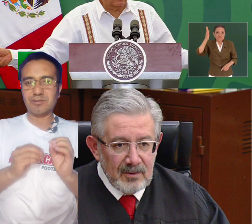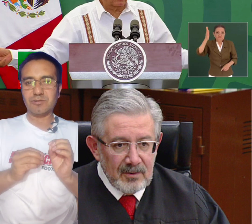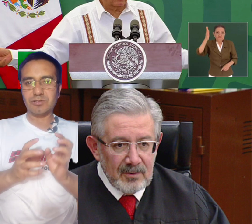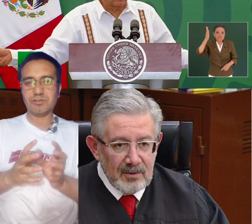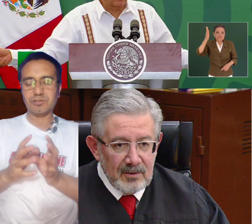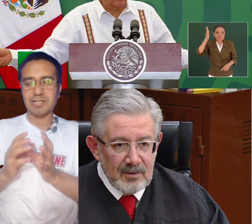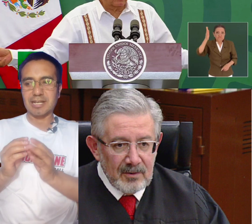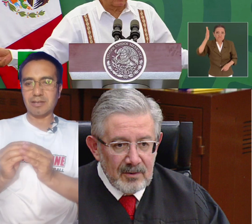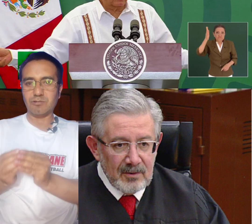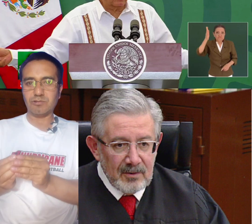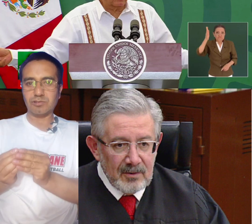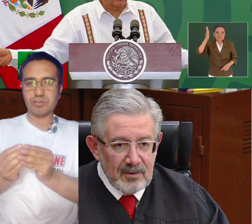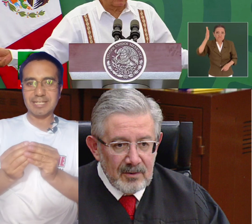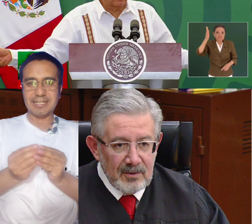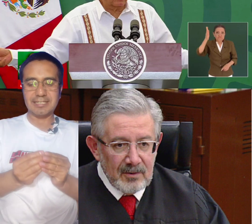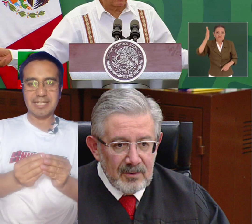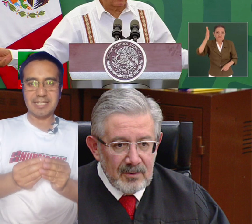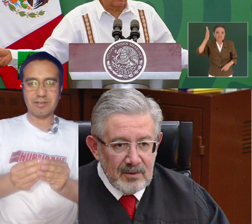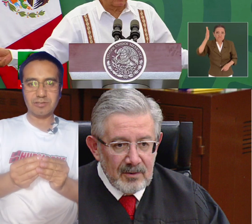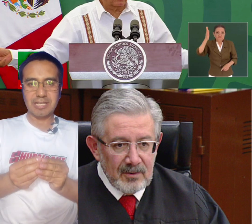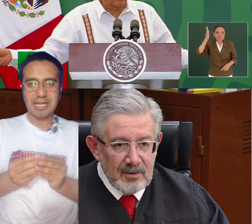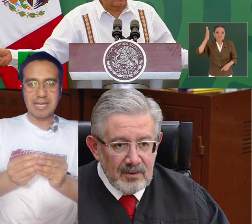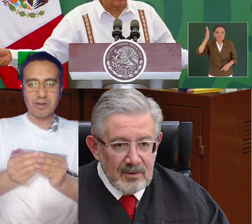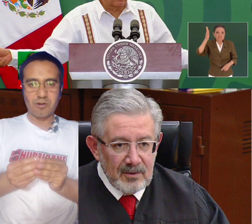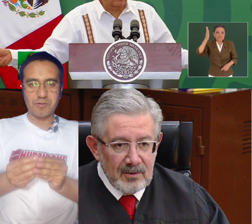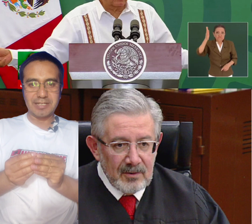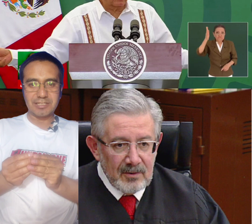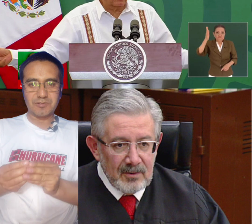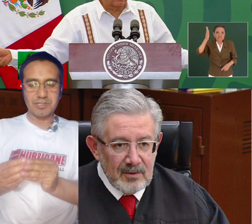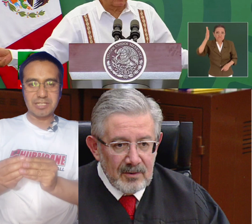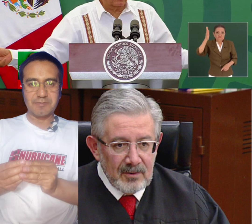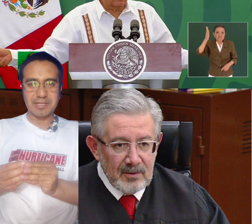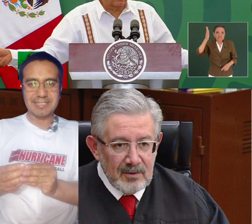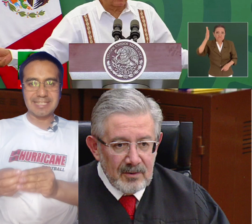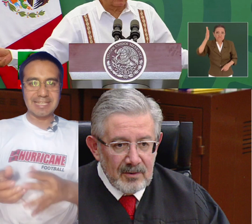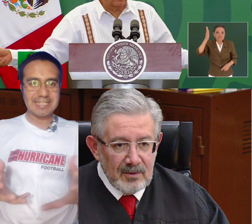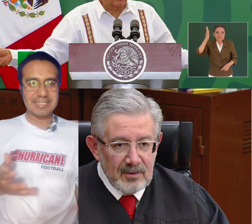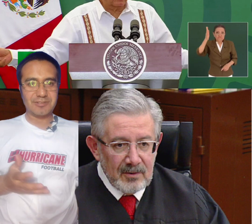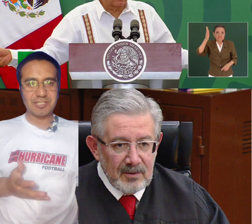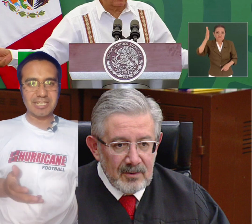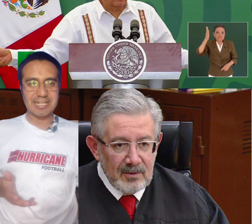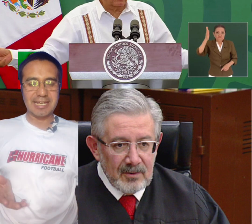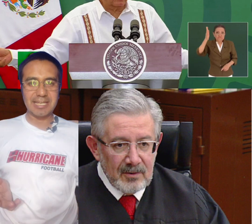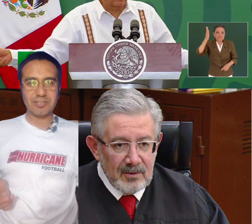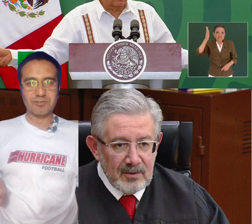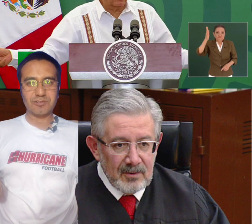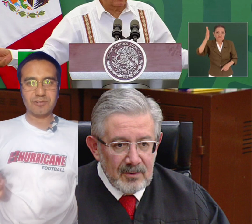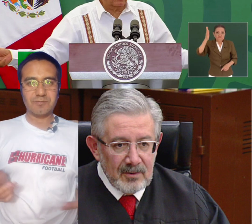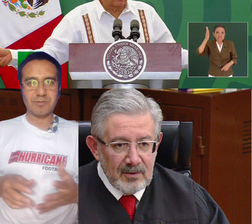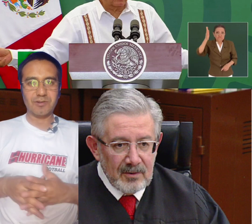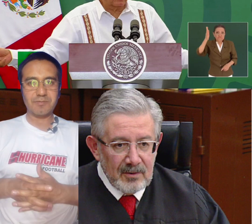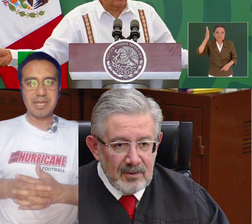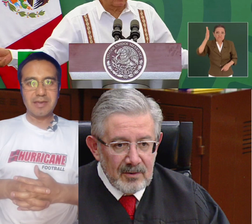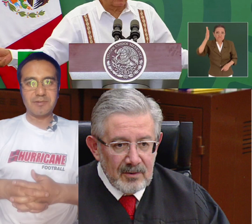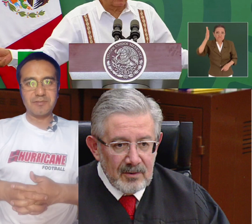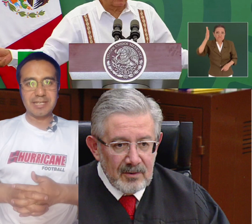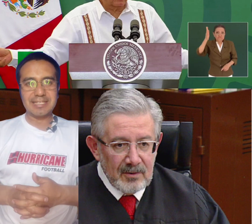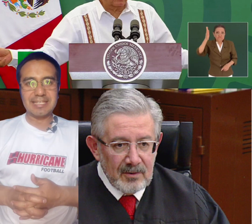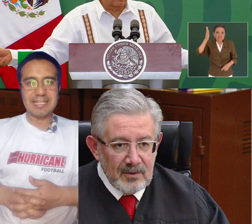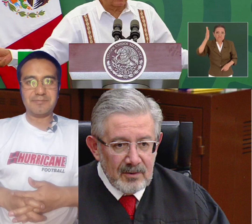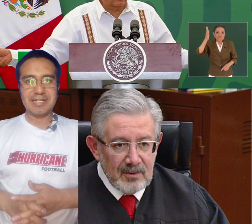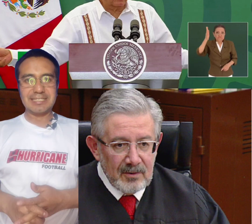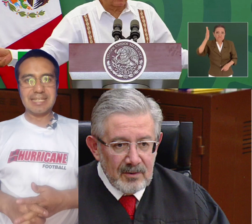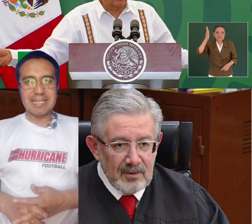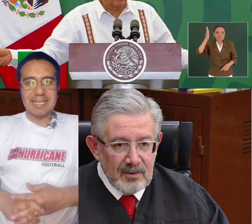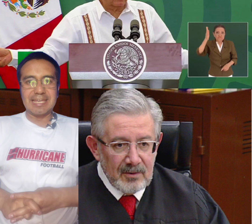quisieran que todos esos recursos que les dan a los jóvenes con discapacidad que se los dieran a ellos pero